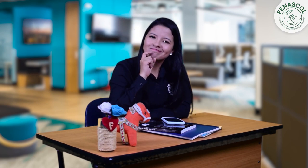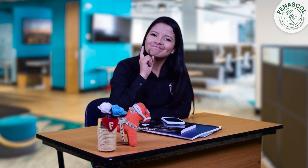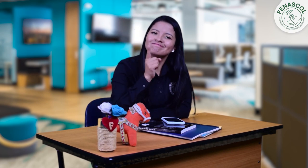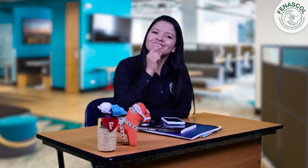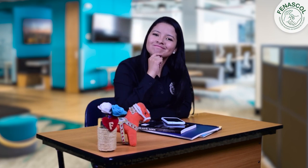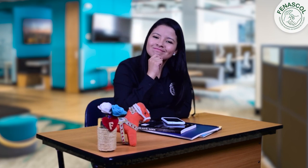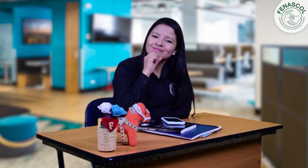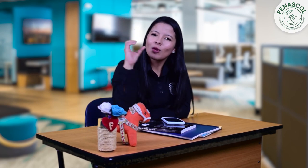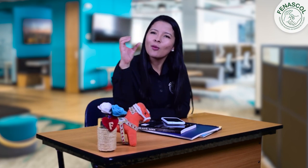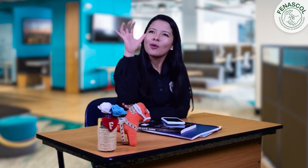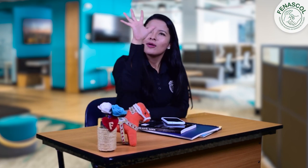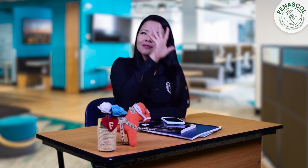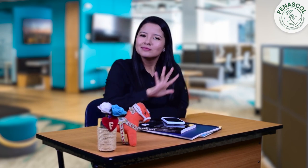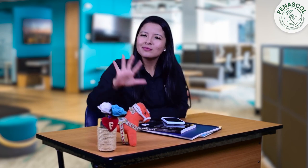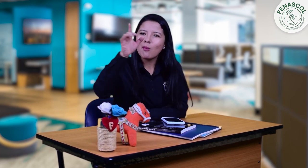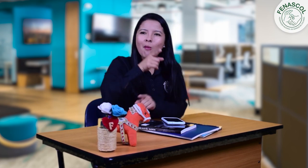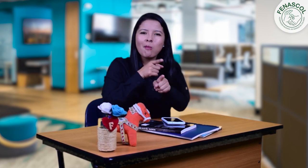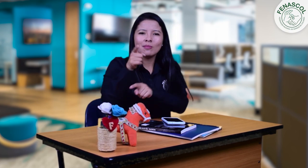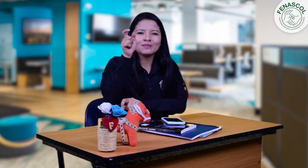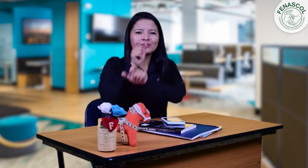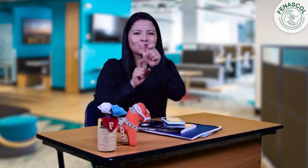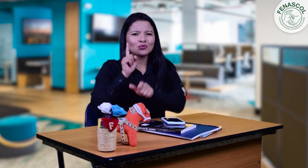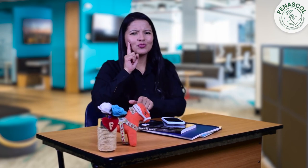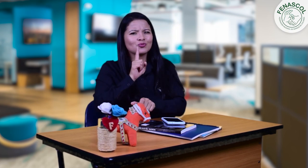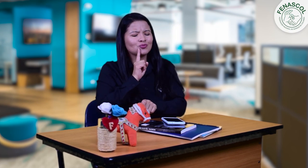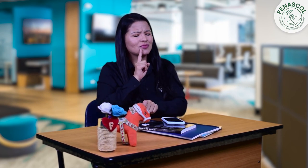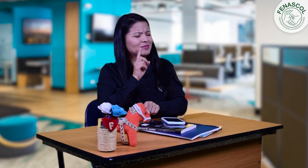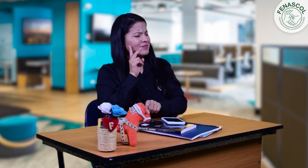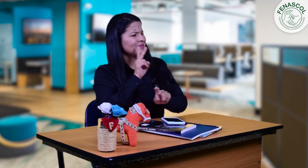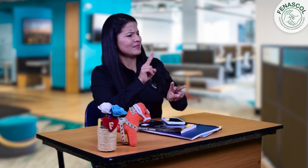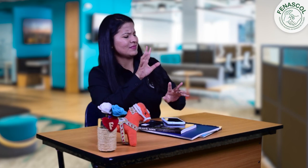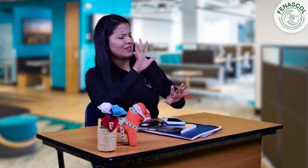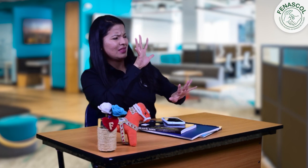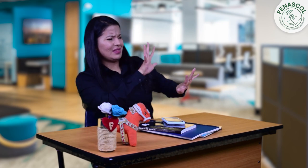Claro, este tema para los sordos en Colombia es confuso.